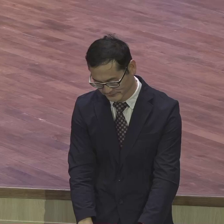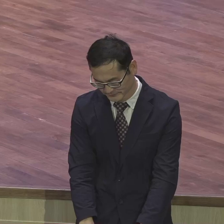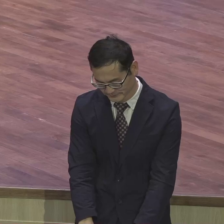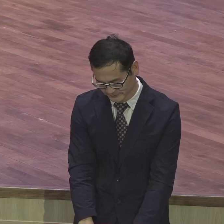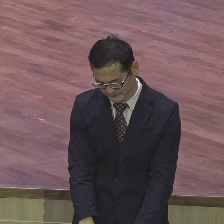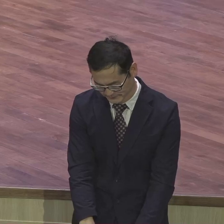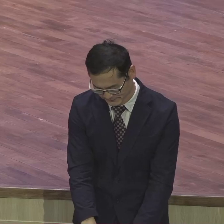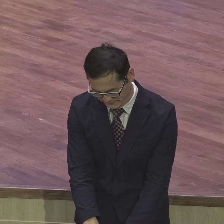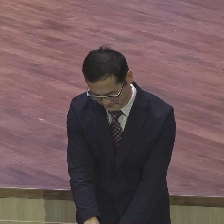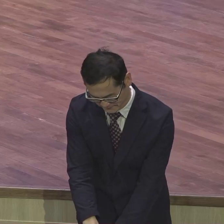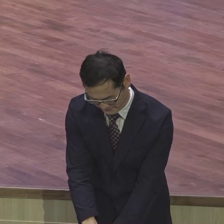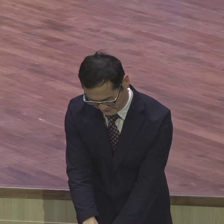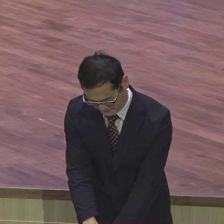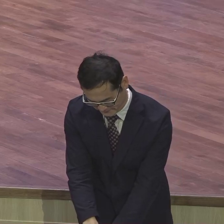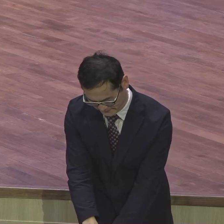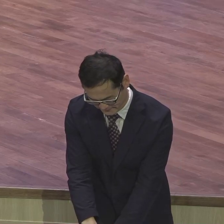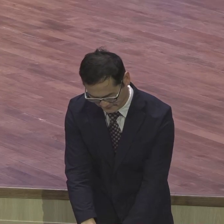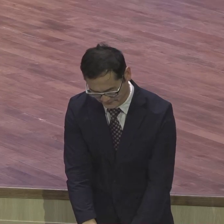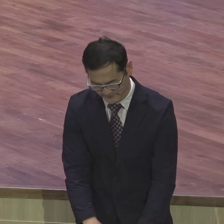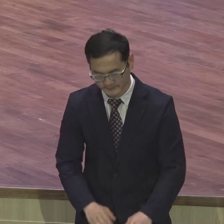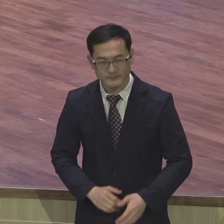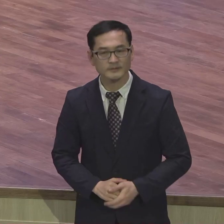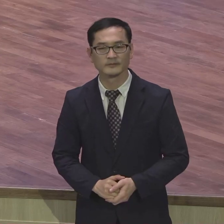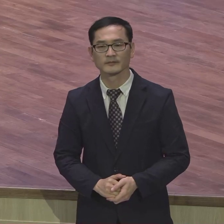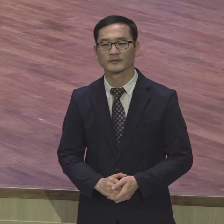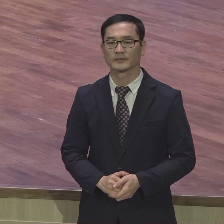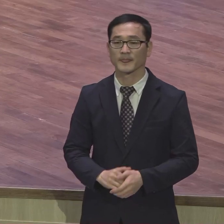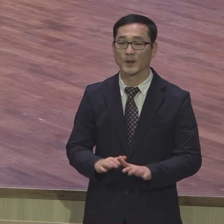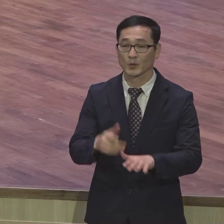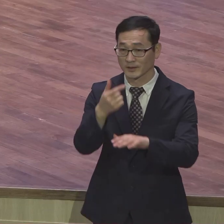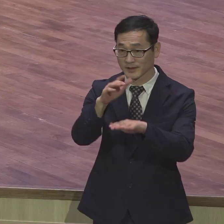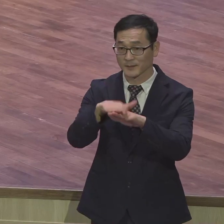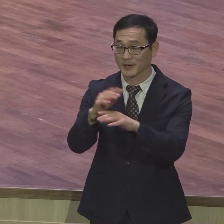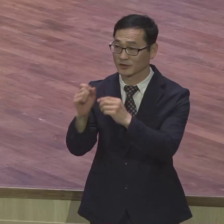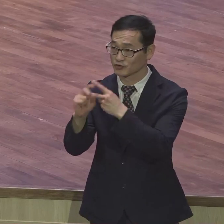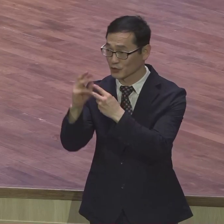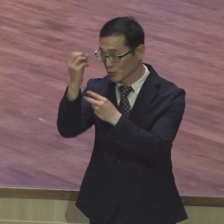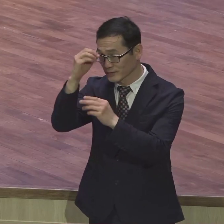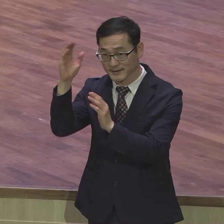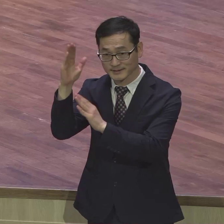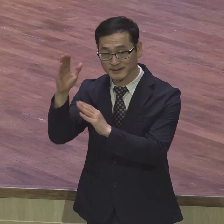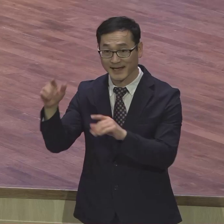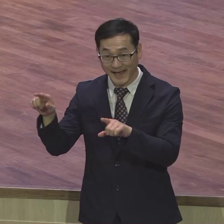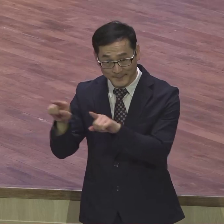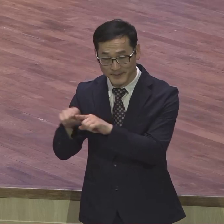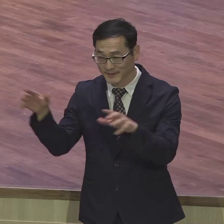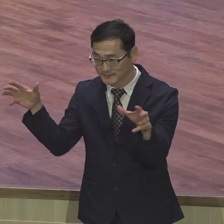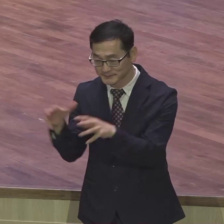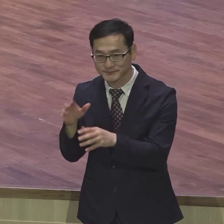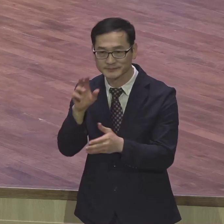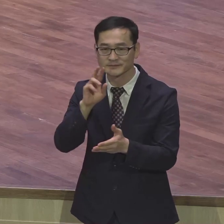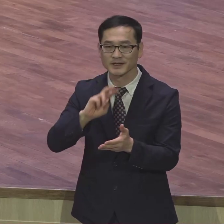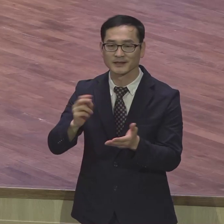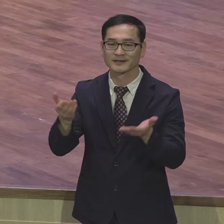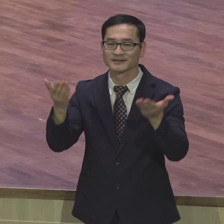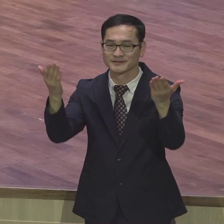오늘은 우리 2부 예배는 중고등부와 함께 찬양을 장립주의라 그렇게 드렸습니다.